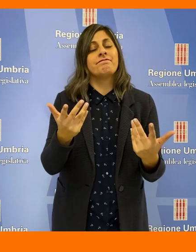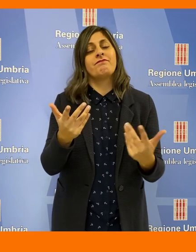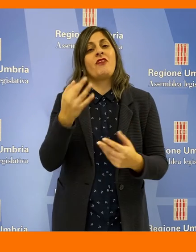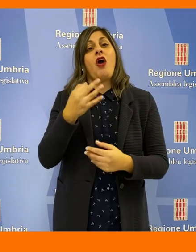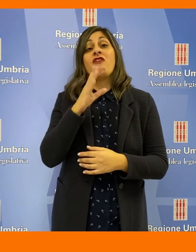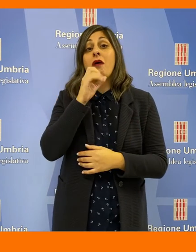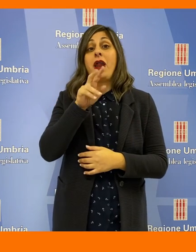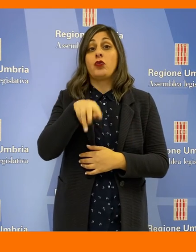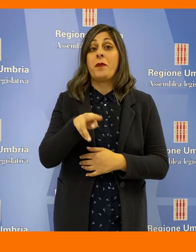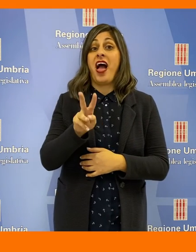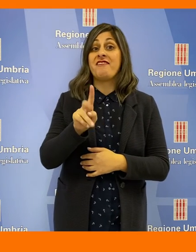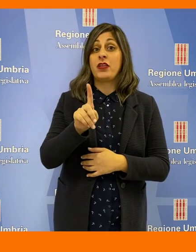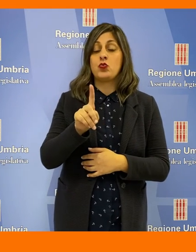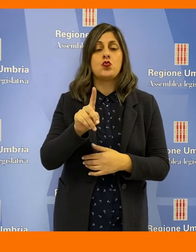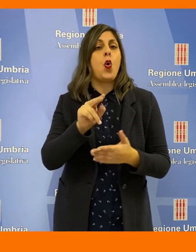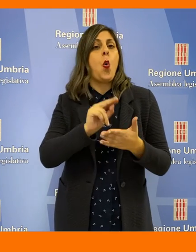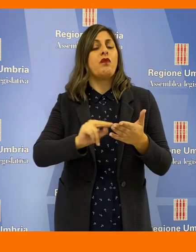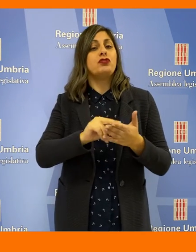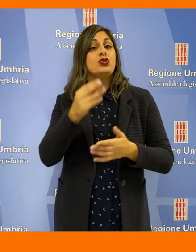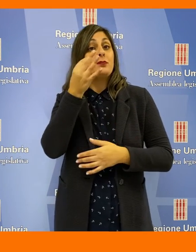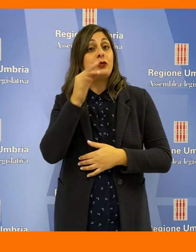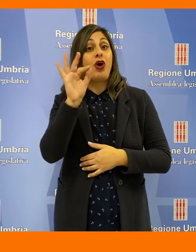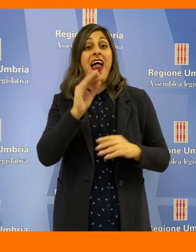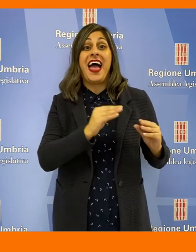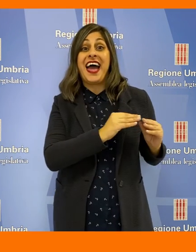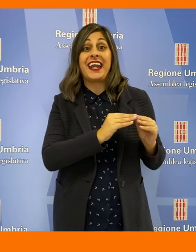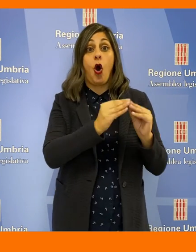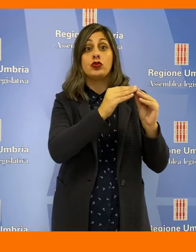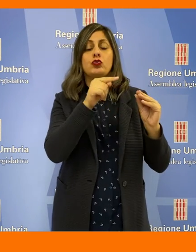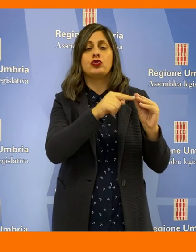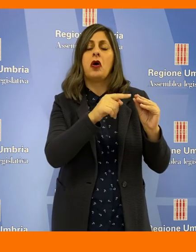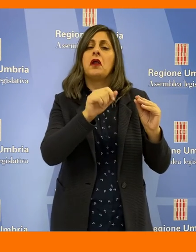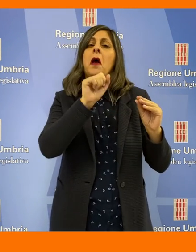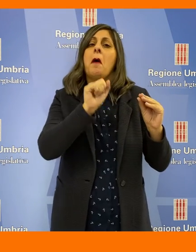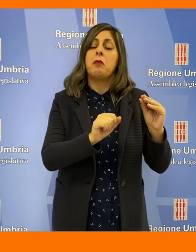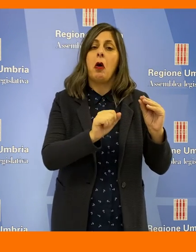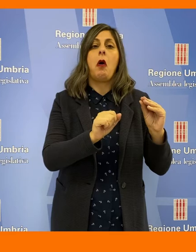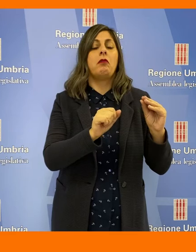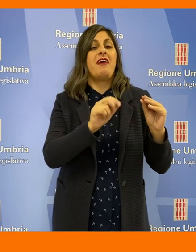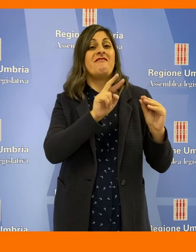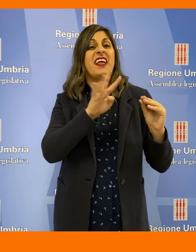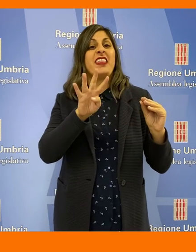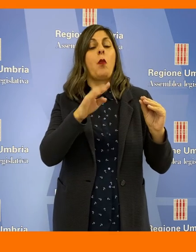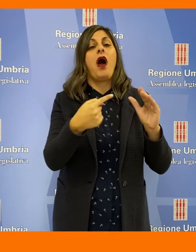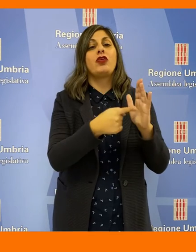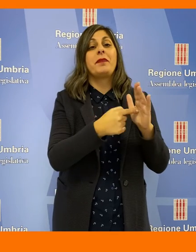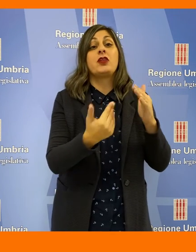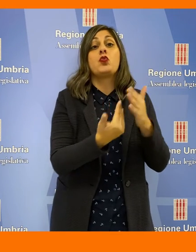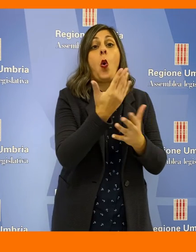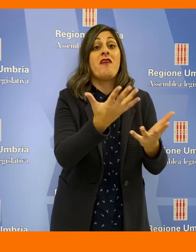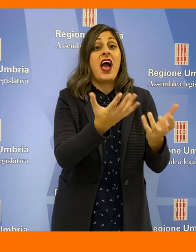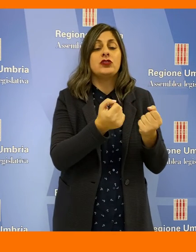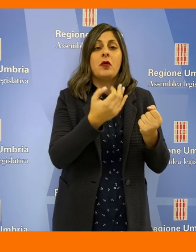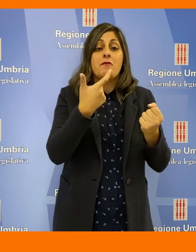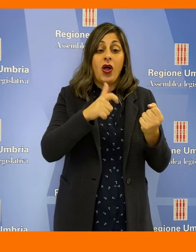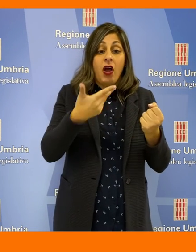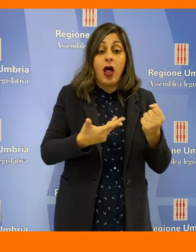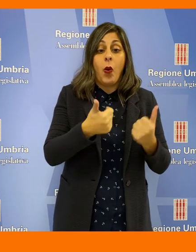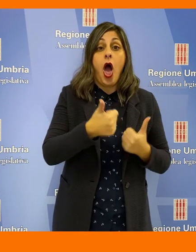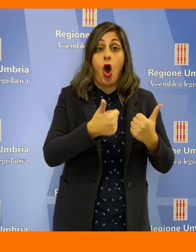sottolineato che a febbraio 2021 l'ufficio speciale per la ricostruzione potrà avvalersi di 24 nuove assunzioni dal